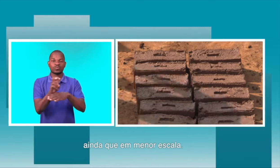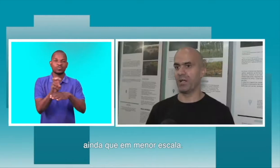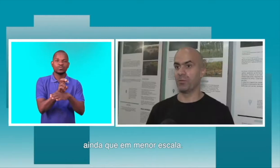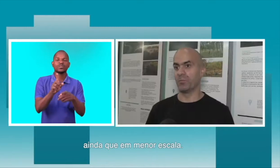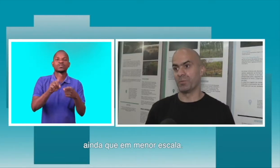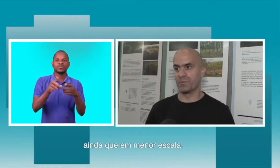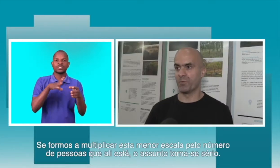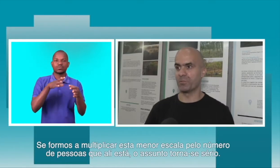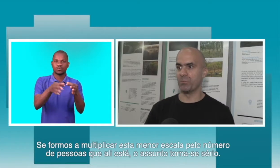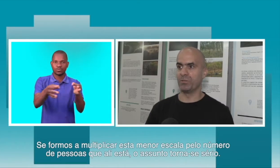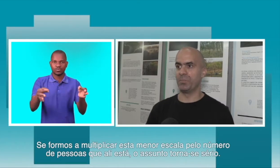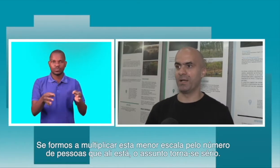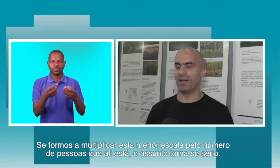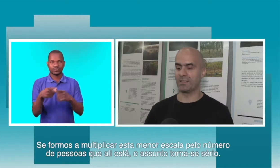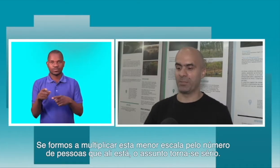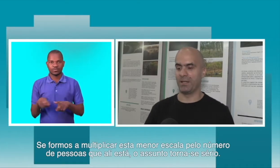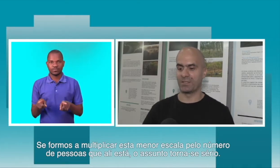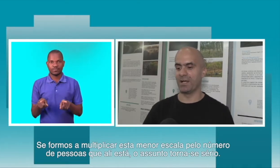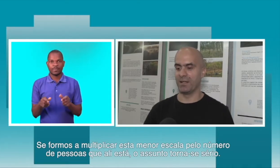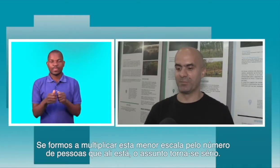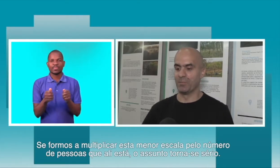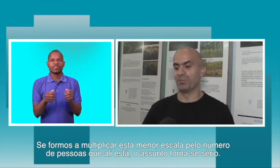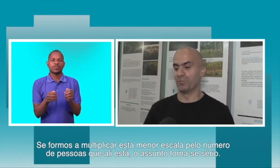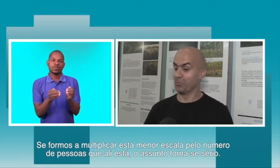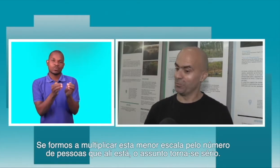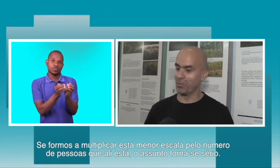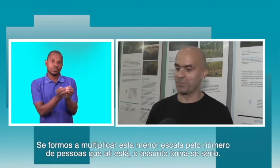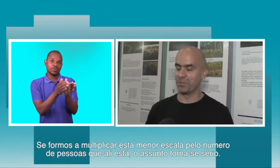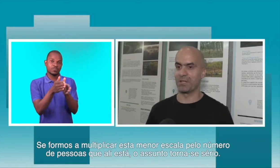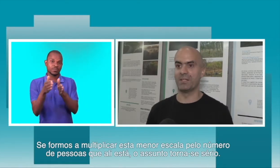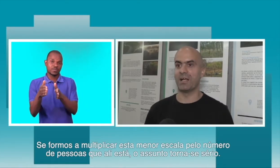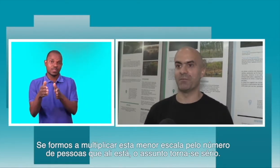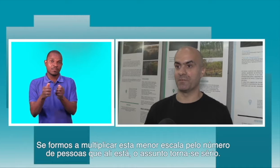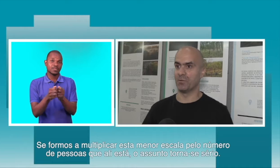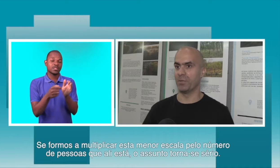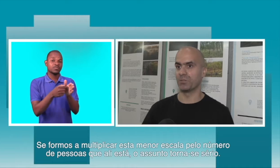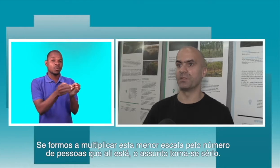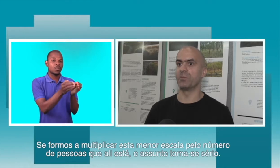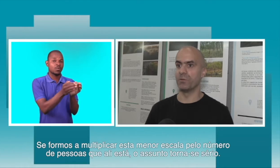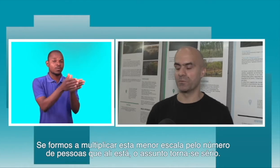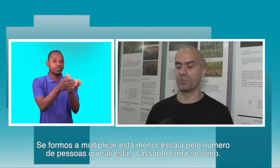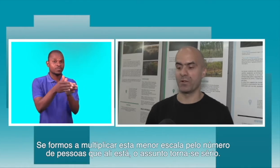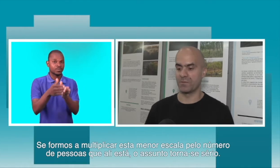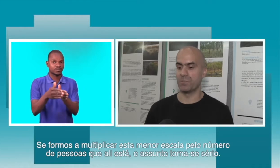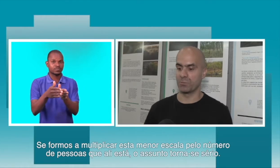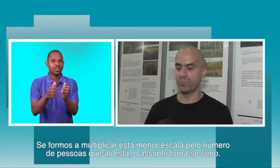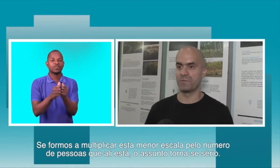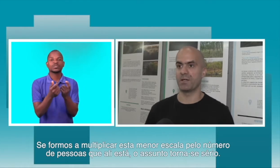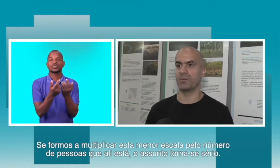escala. Se formos a multiplicar esta pequena escala, o número de pessoas que ali está a fazer o mesmo, então o assunto torna-se mesmo muito sério.